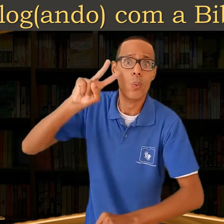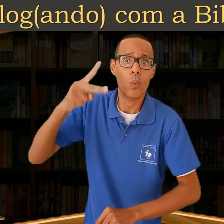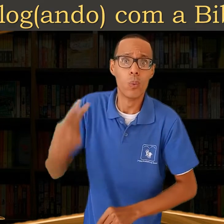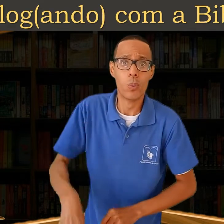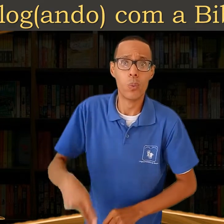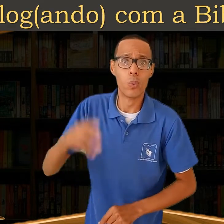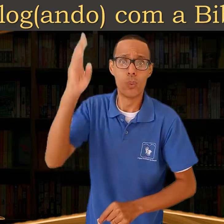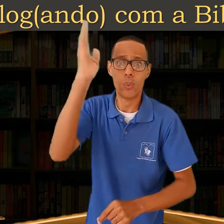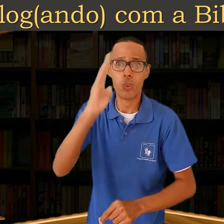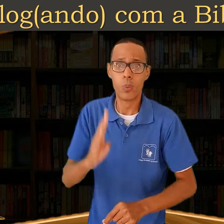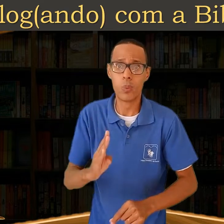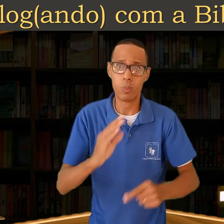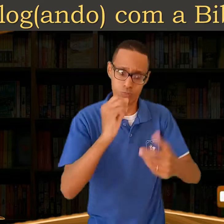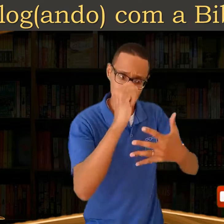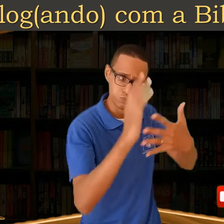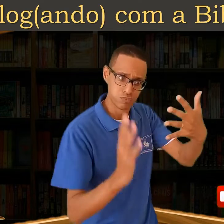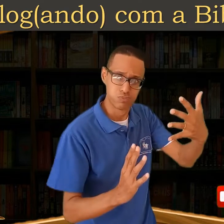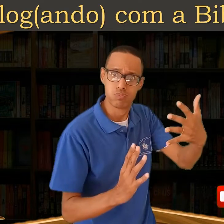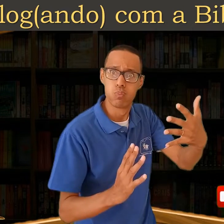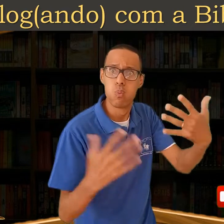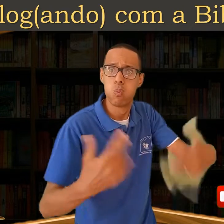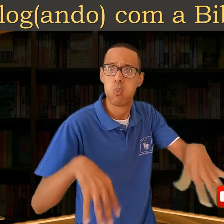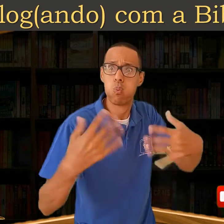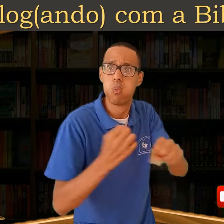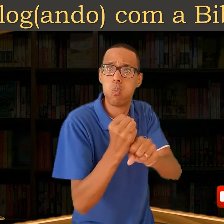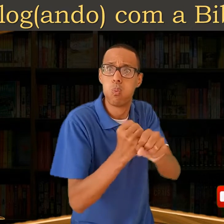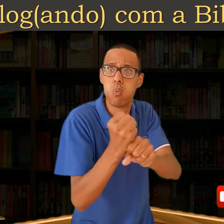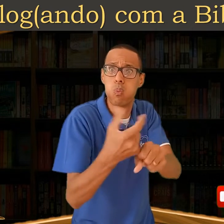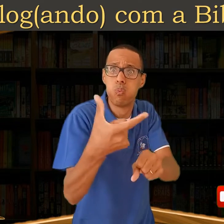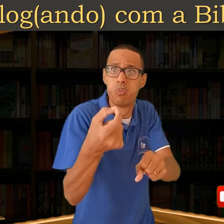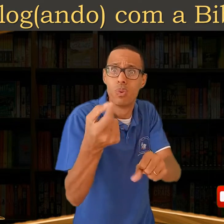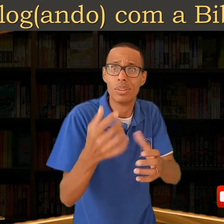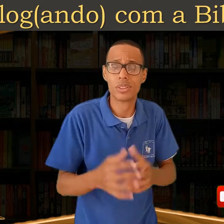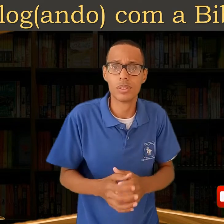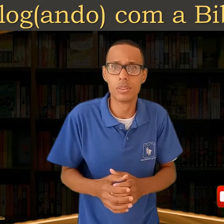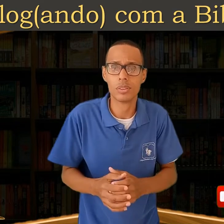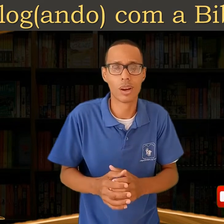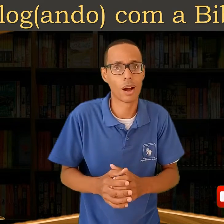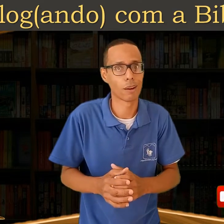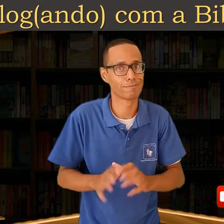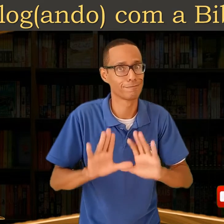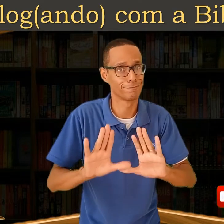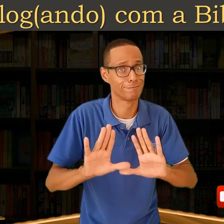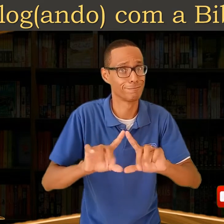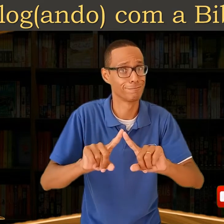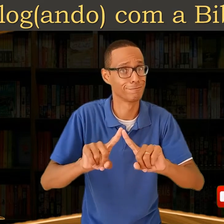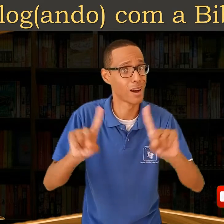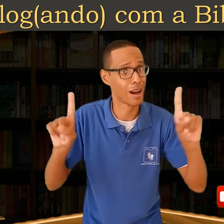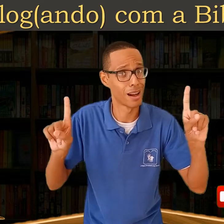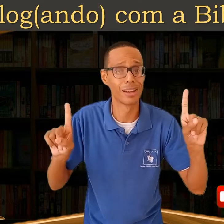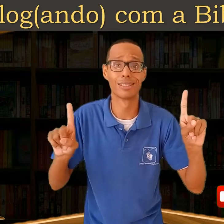São 20 anos! Mas há muito o que estudar,